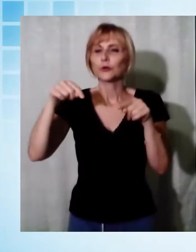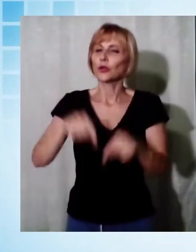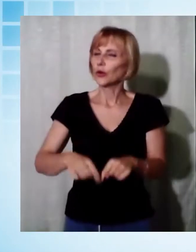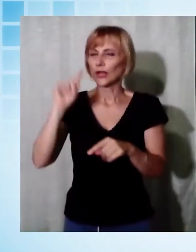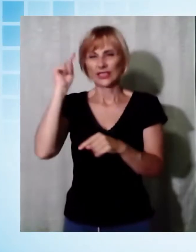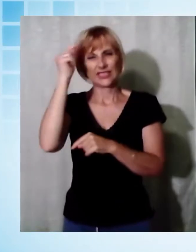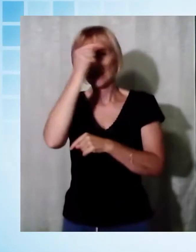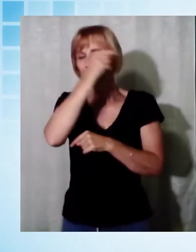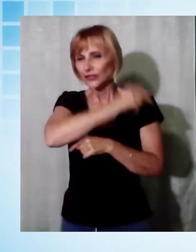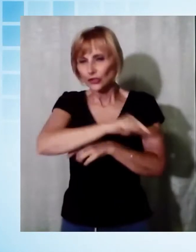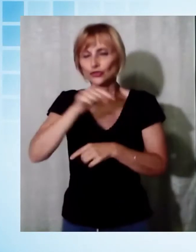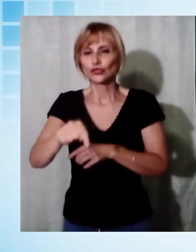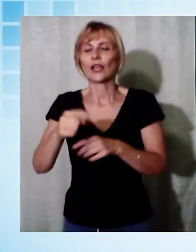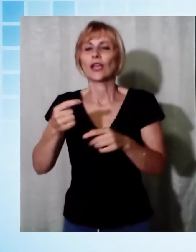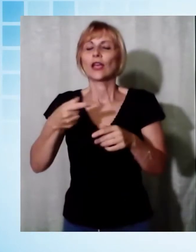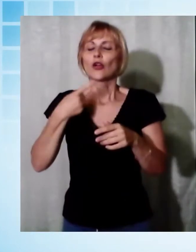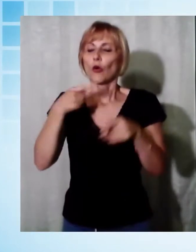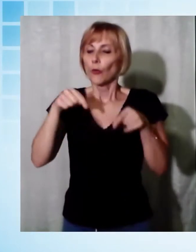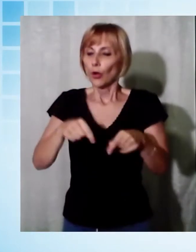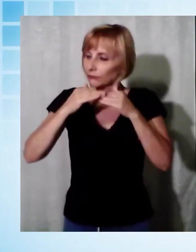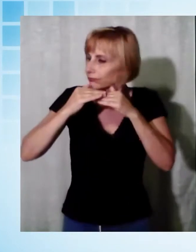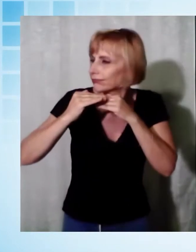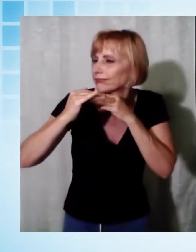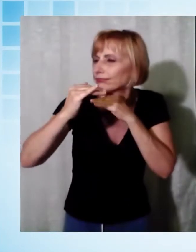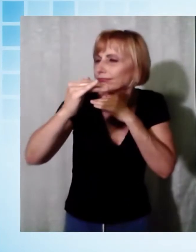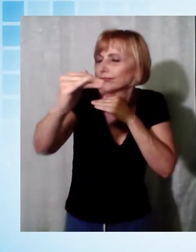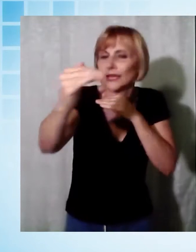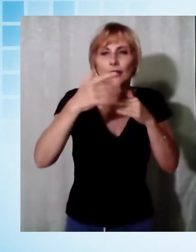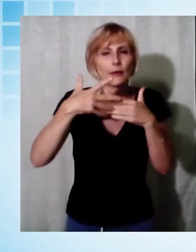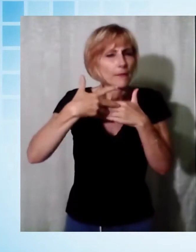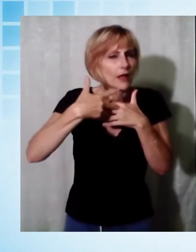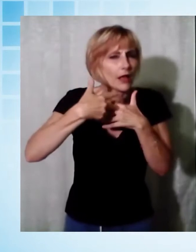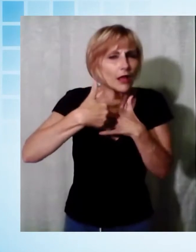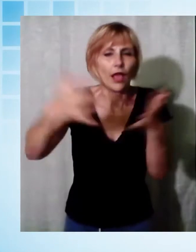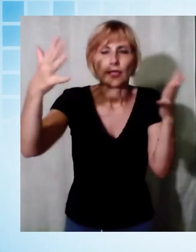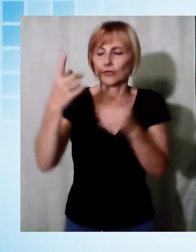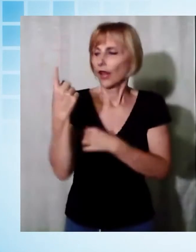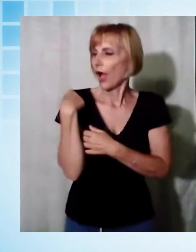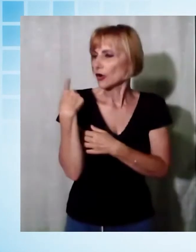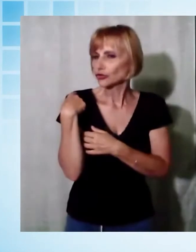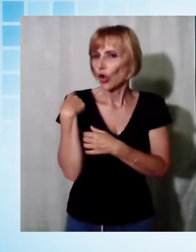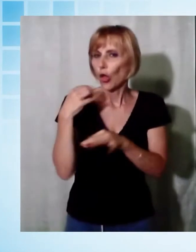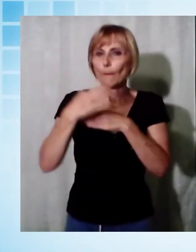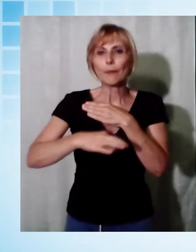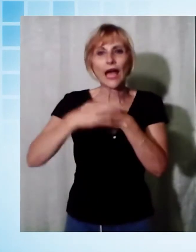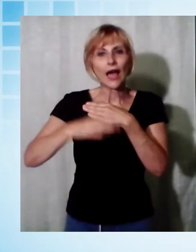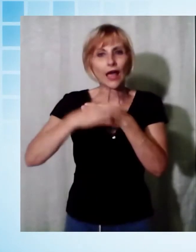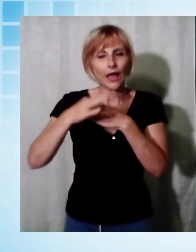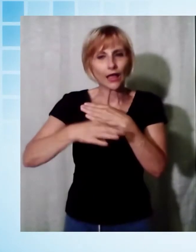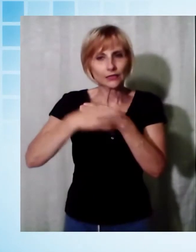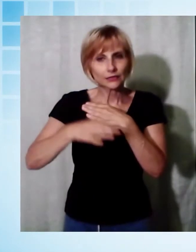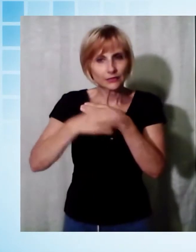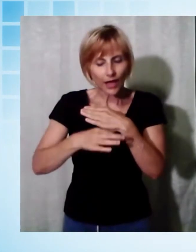questo la nascita così rigogliosa in questo campo, che solo lo scorso anno era coltivato a patate, inserito in un recinto chiuso detto